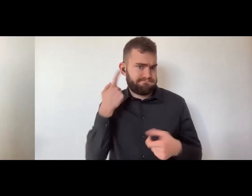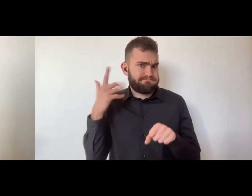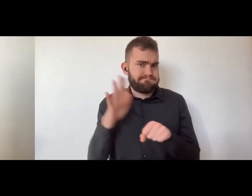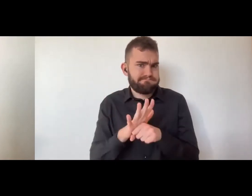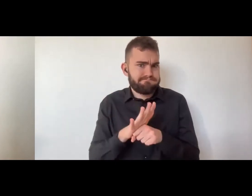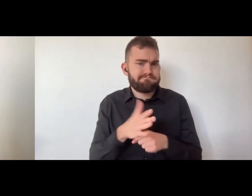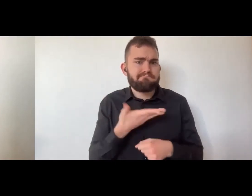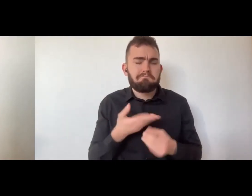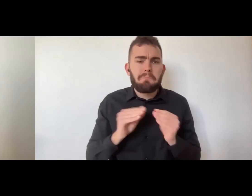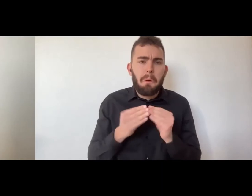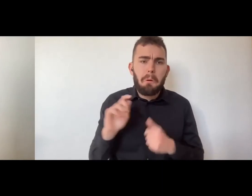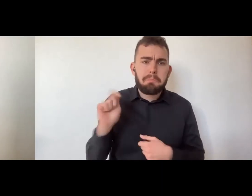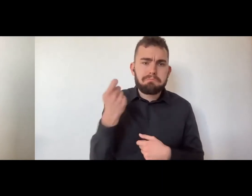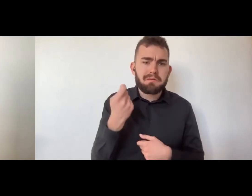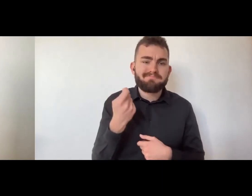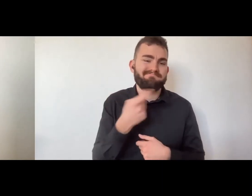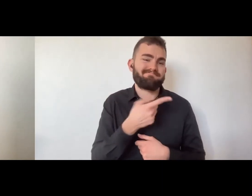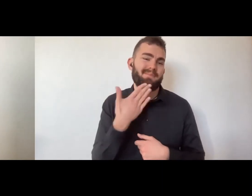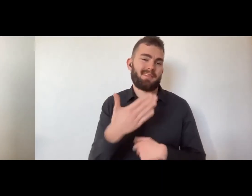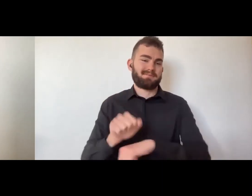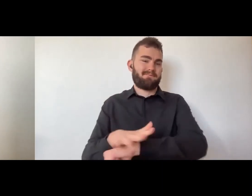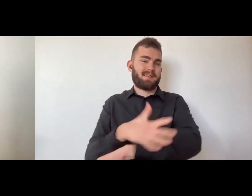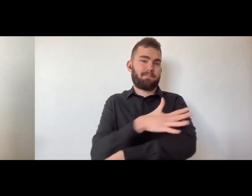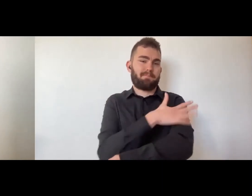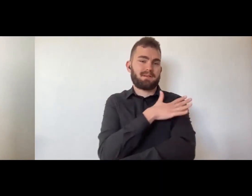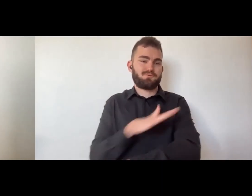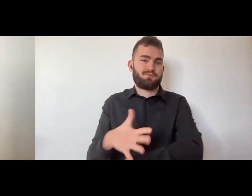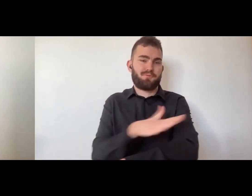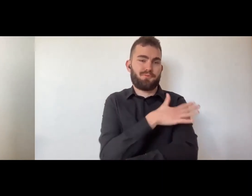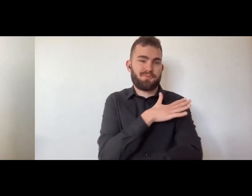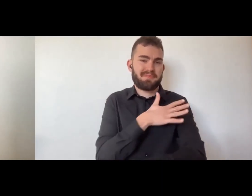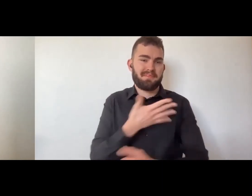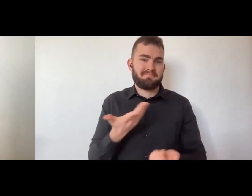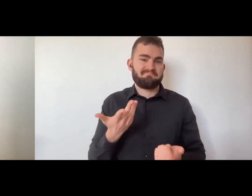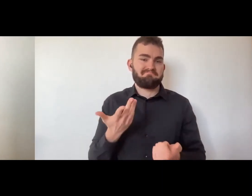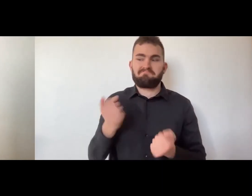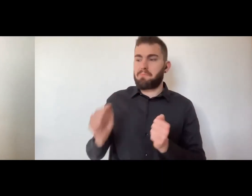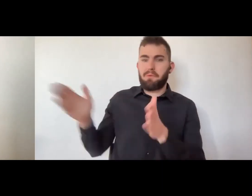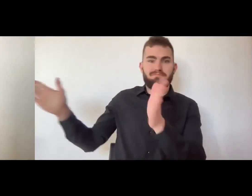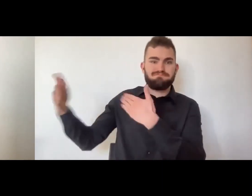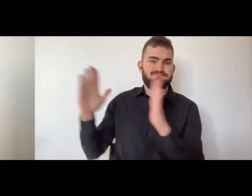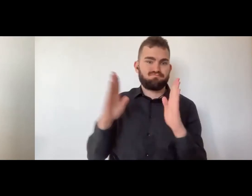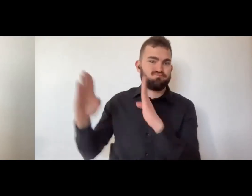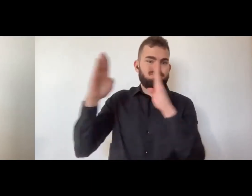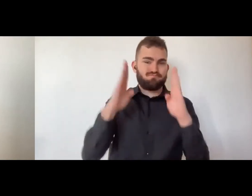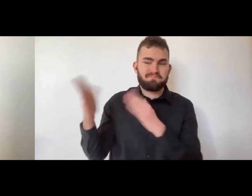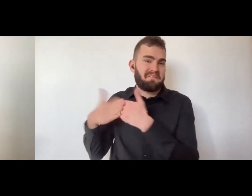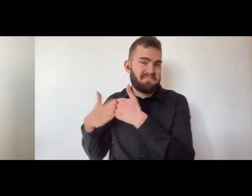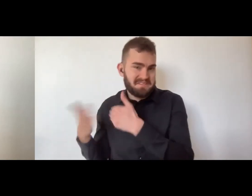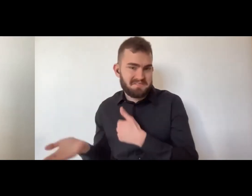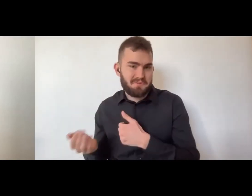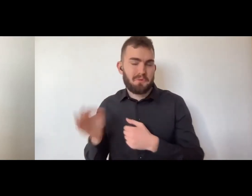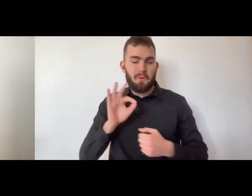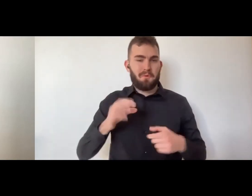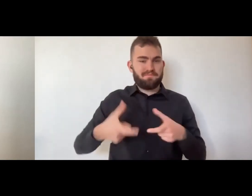però lei non sente la musica è sorda non è potuto fare questo grazie alle vibrazioni che